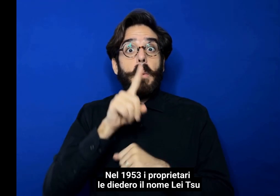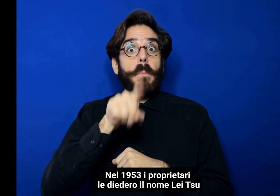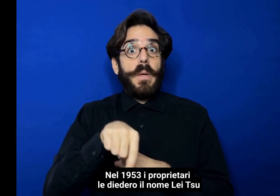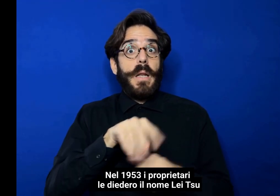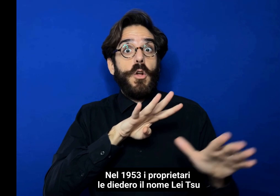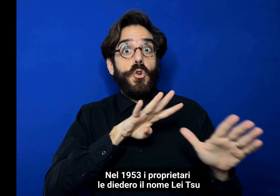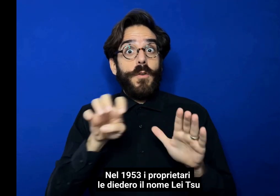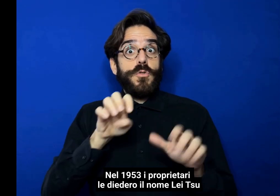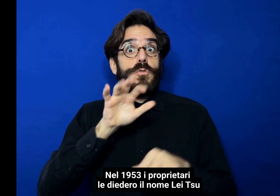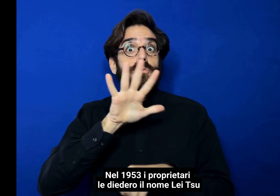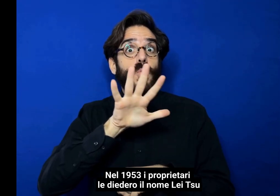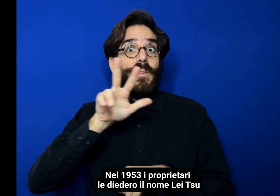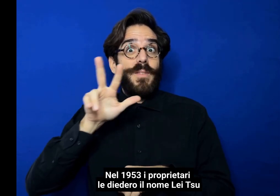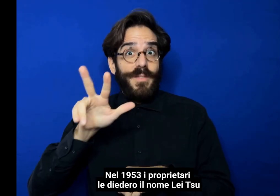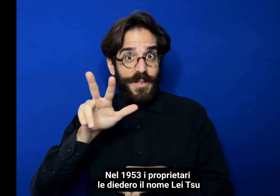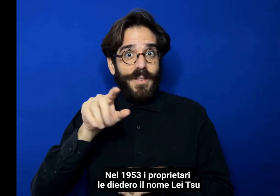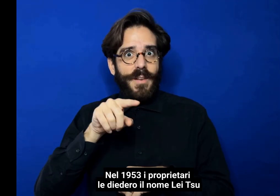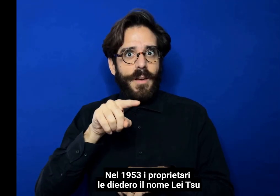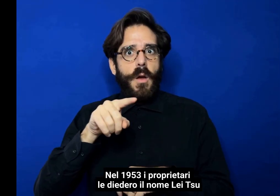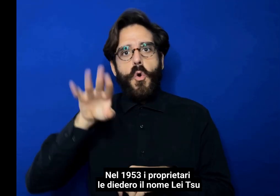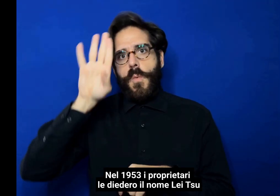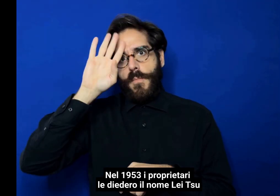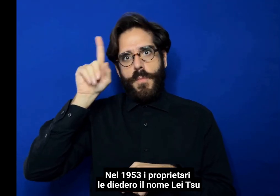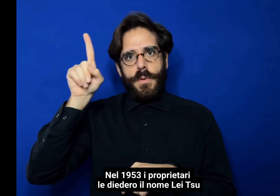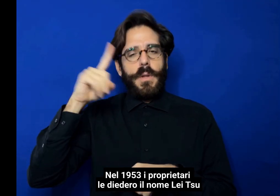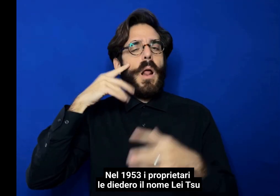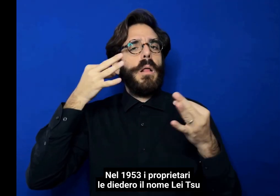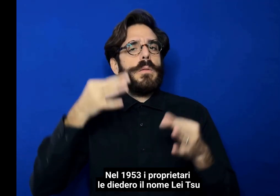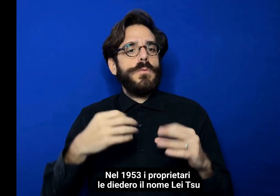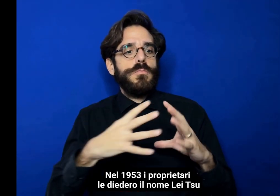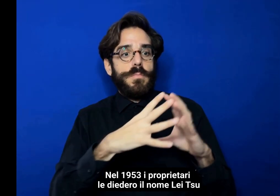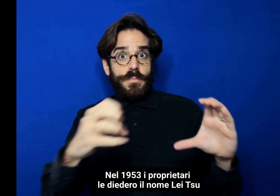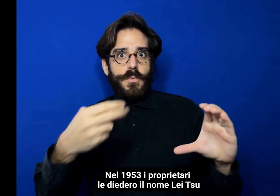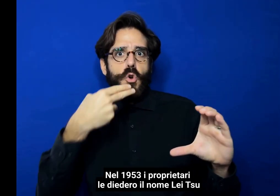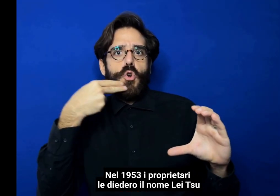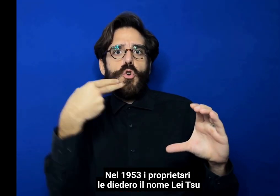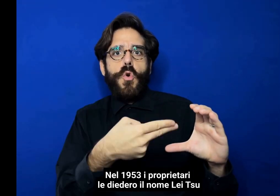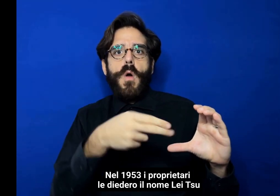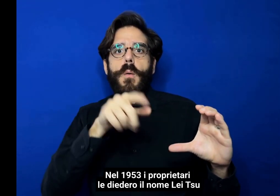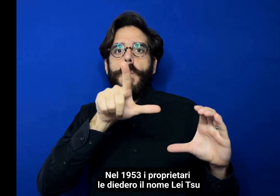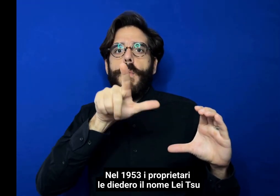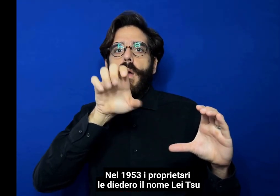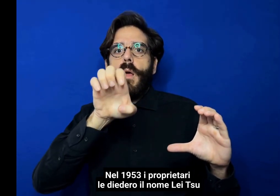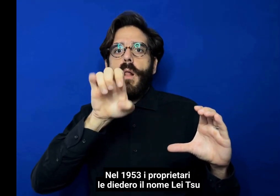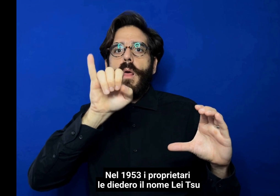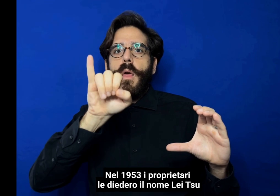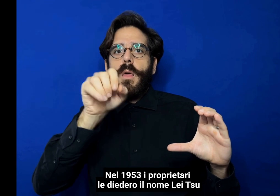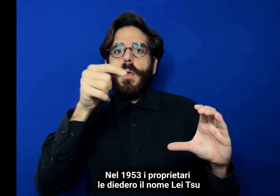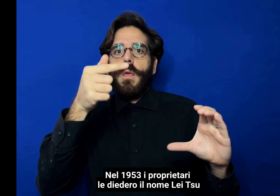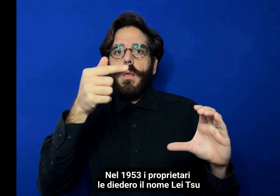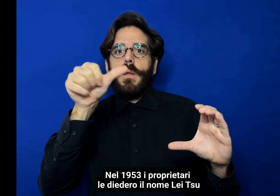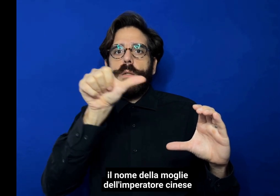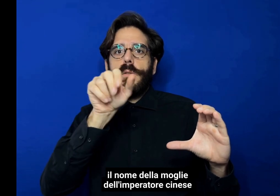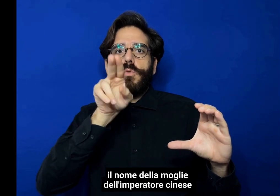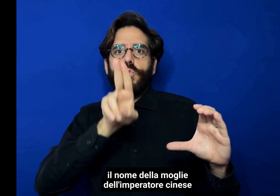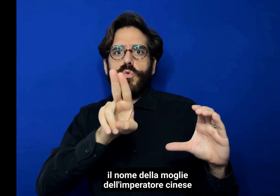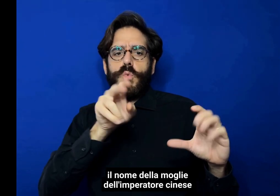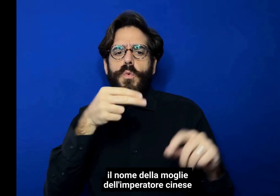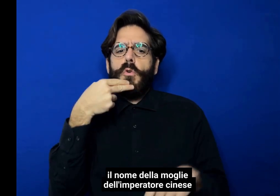1953 i proprietari le diedero il nome Lei Zhu che era il